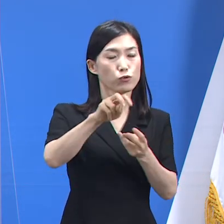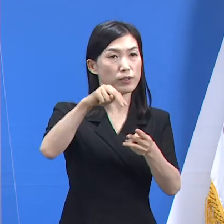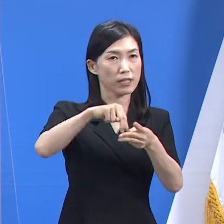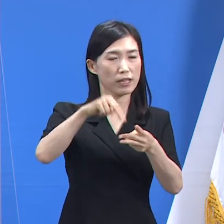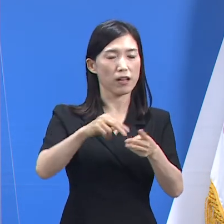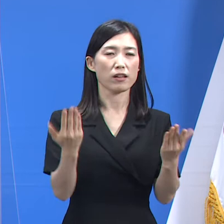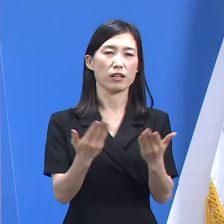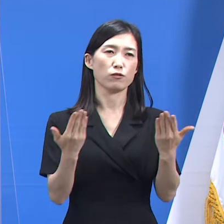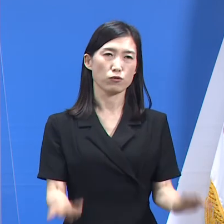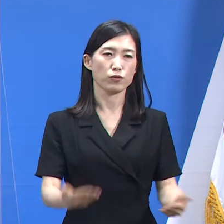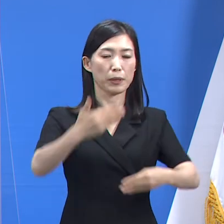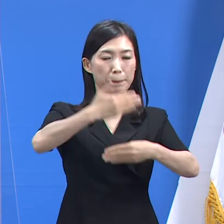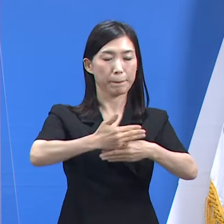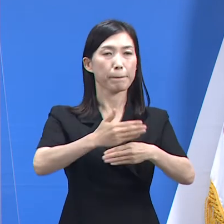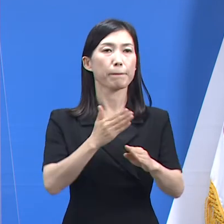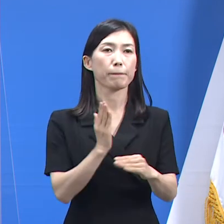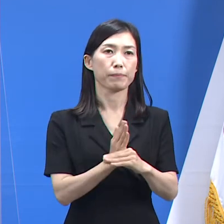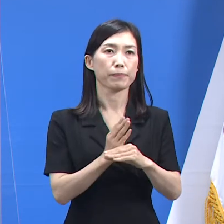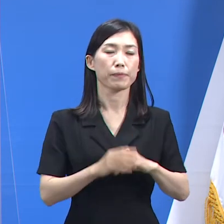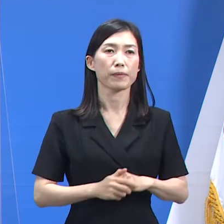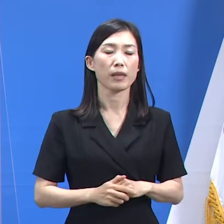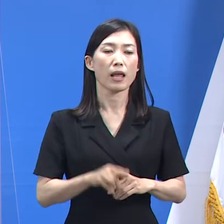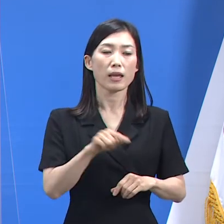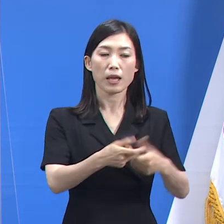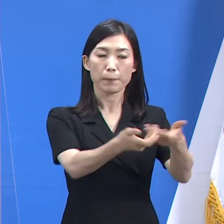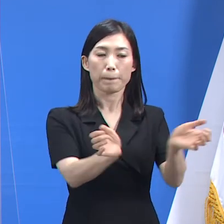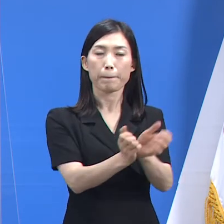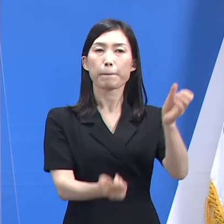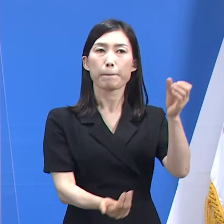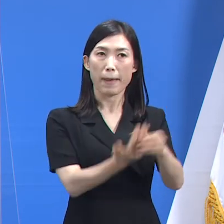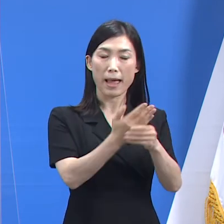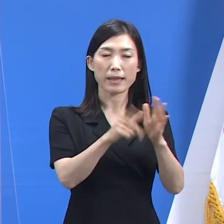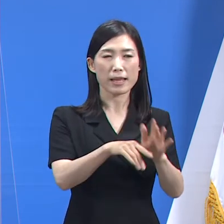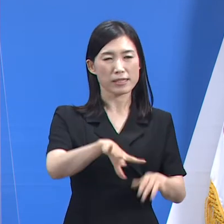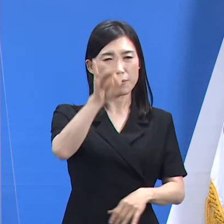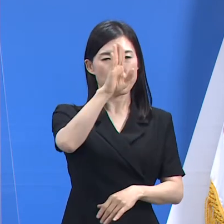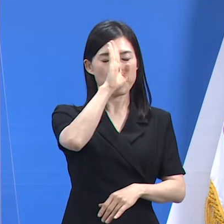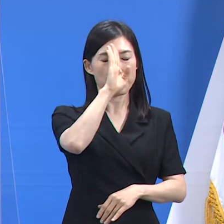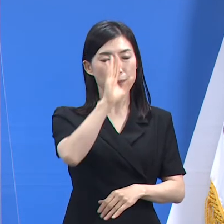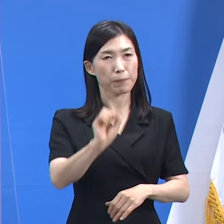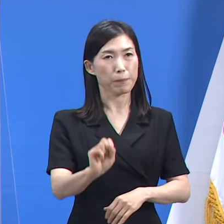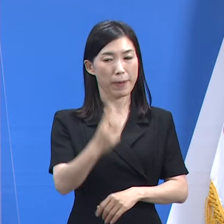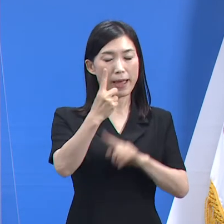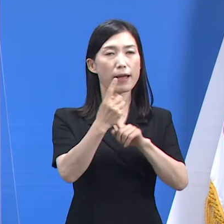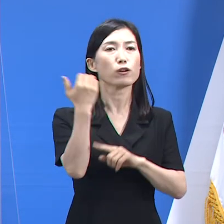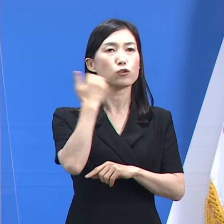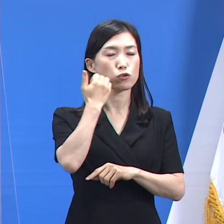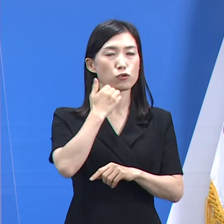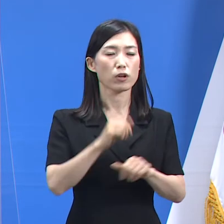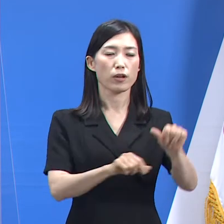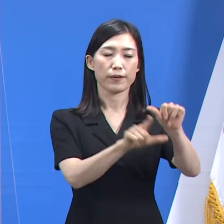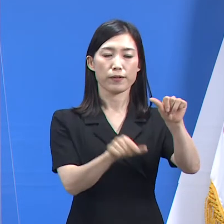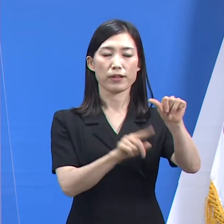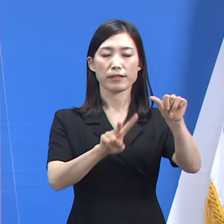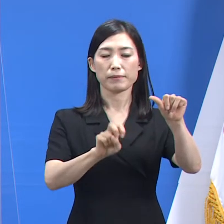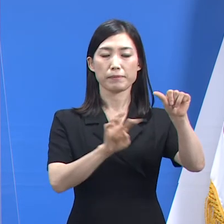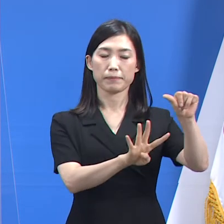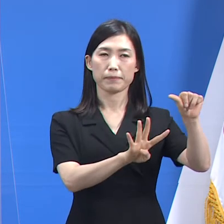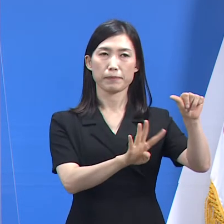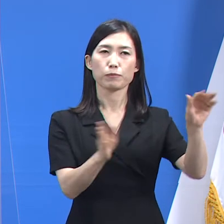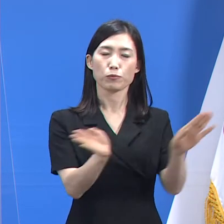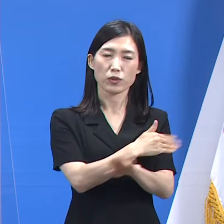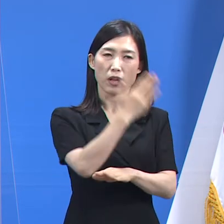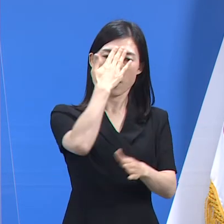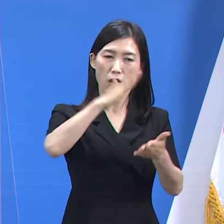해당 클러스터에서 가장 먼저 증상이 발현된 환자는 5월 24일부터